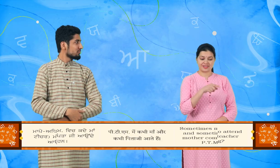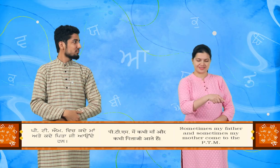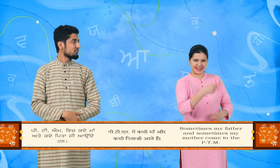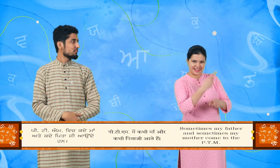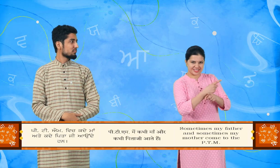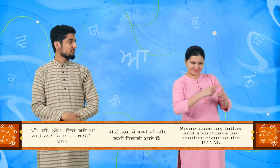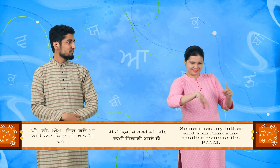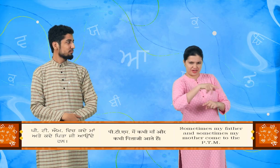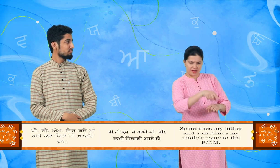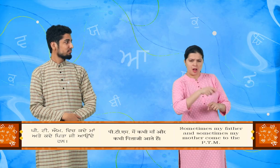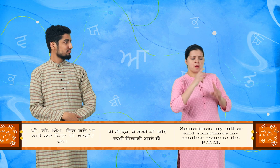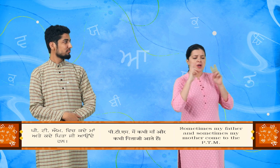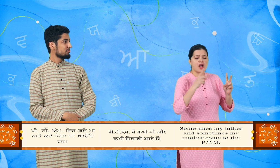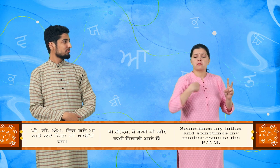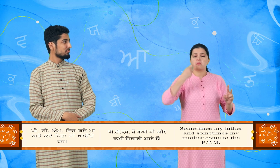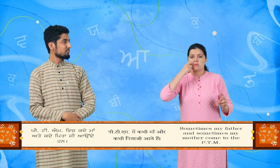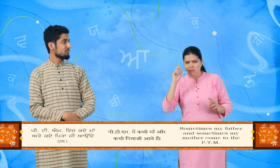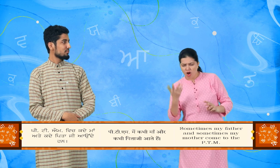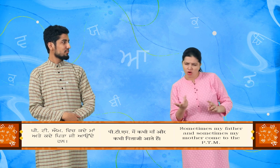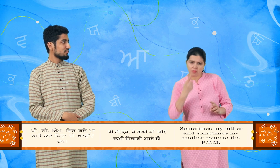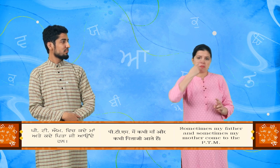पीटीम विच कदे मां अते कदे पिता जी आन दे हन